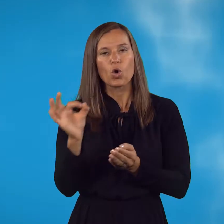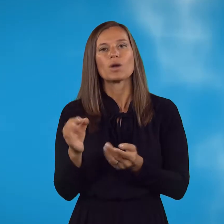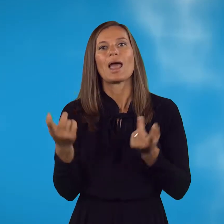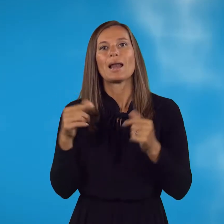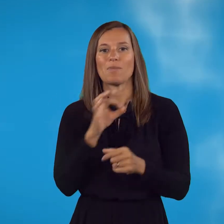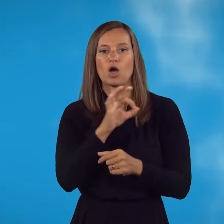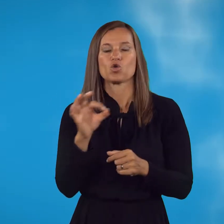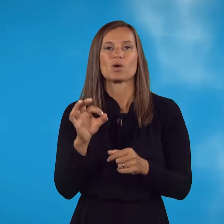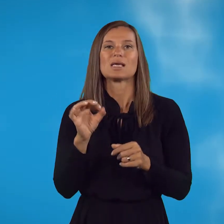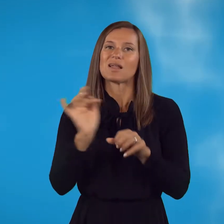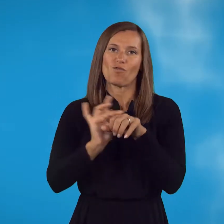krogle z votlim vrhom.